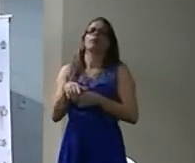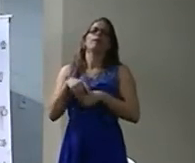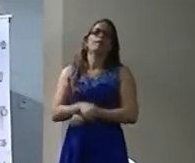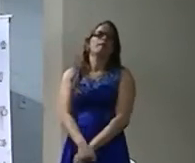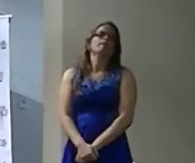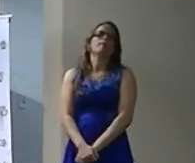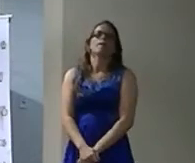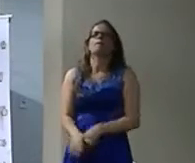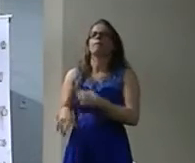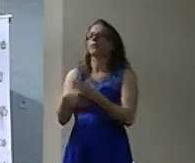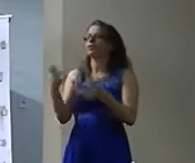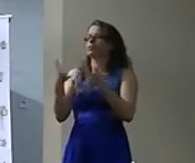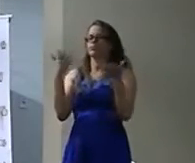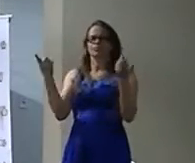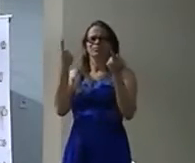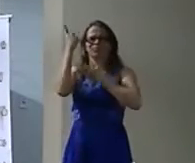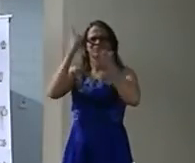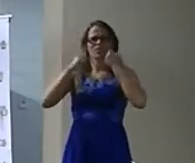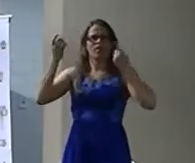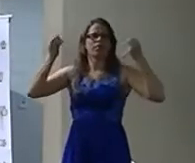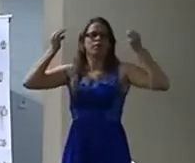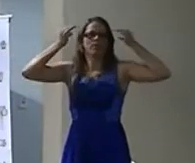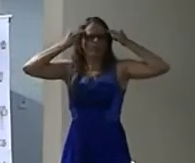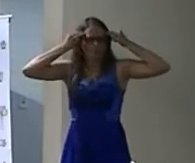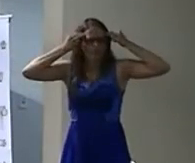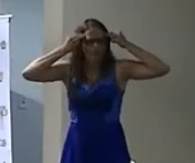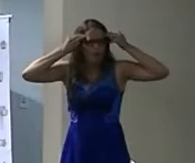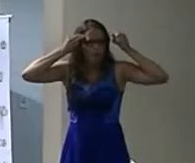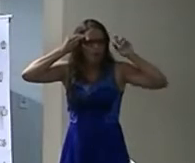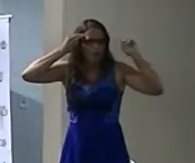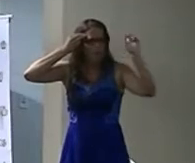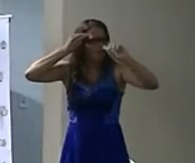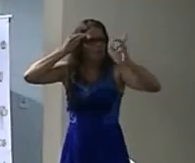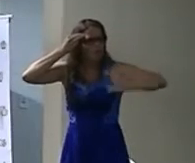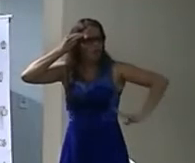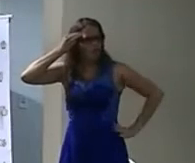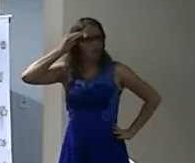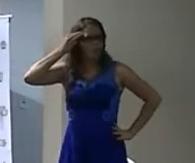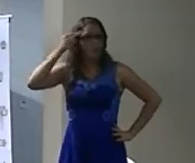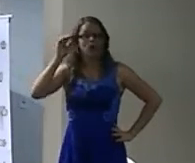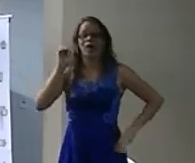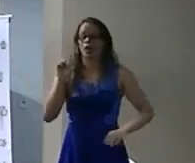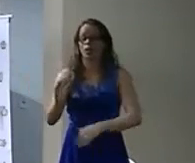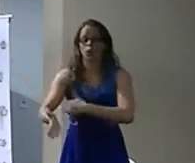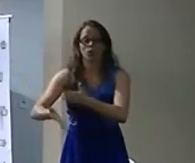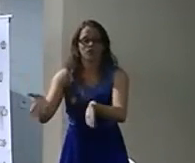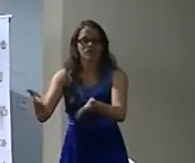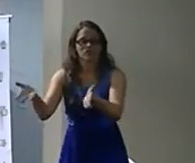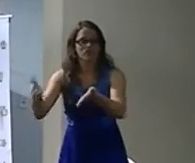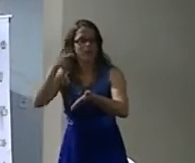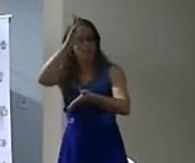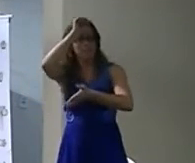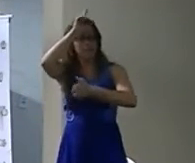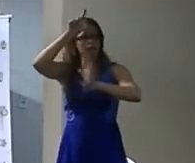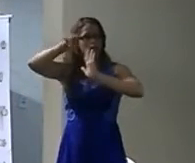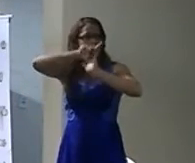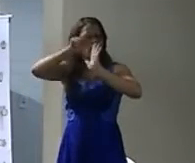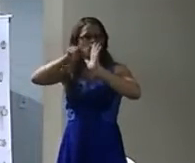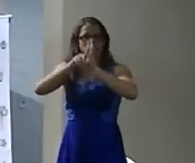E depois é tida como deficiente mental Mas não é É porque ela não teve uma construção Um planejamento, uma estrutura Aí bota na mão do